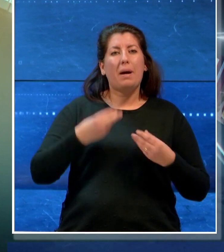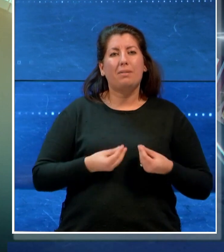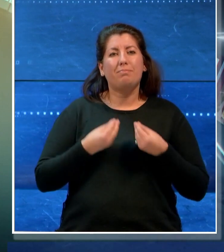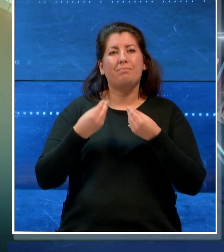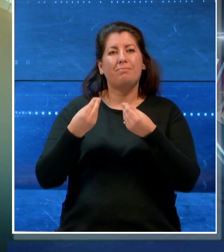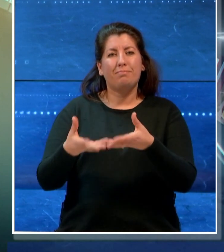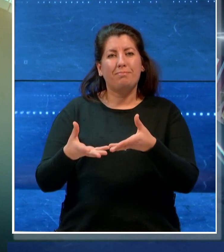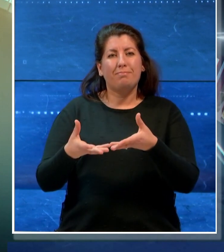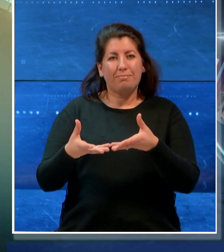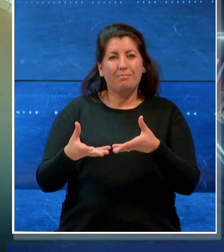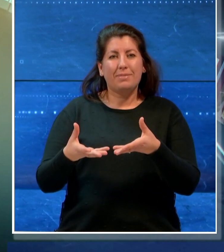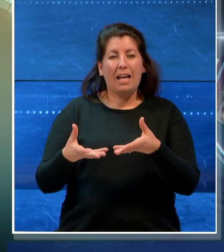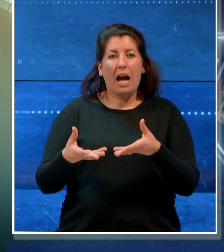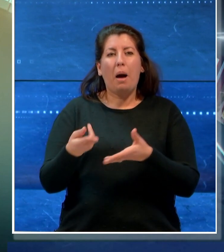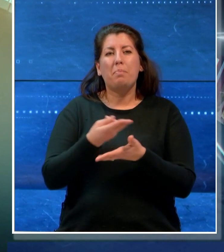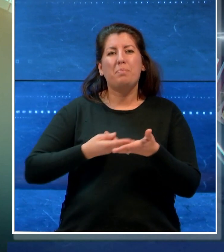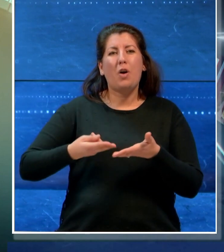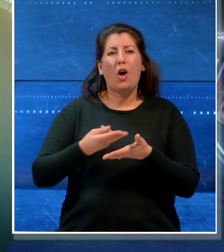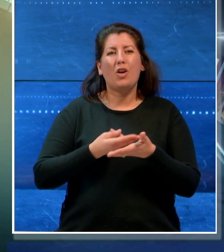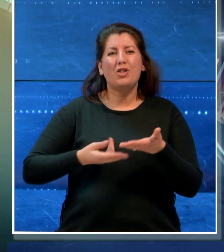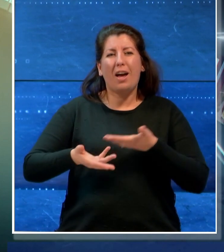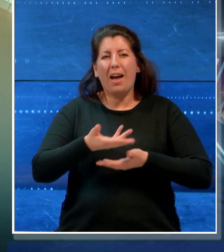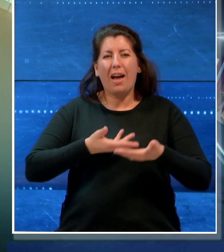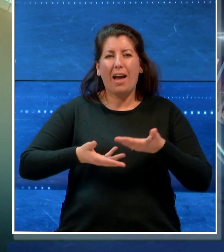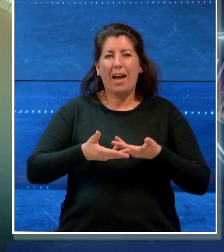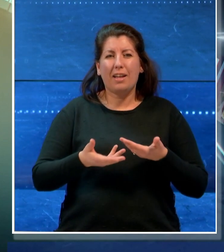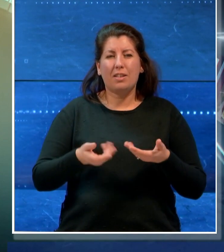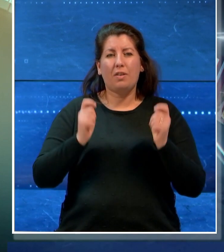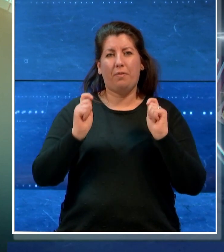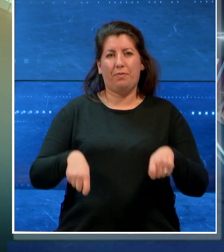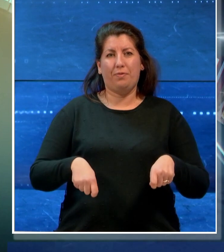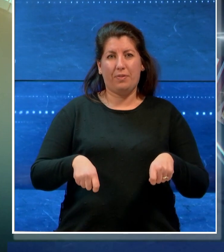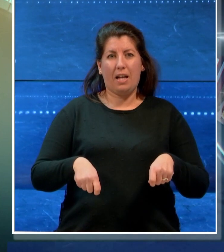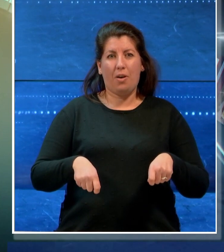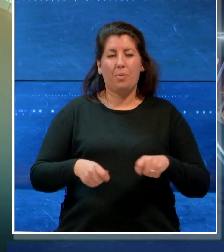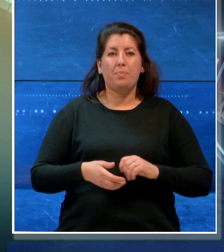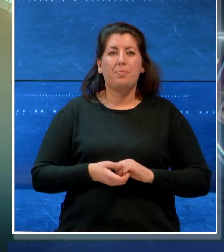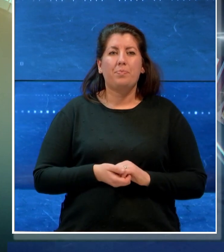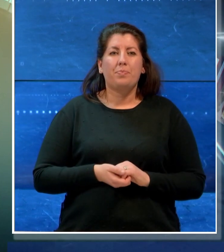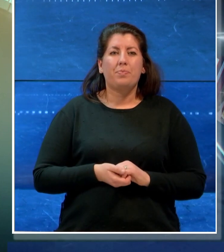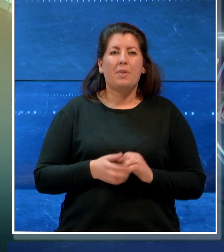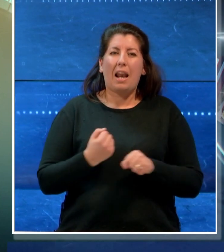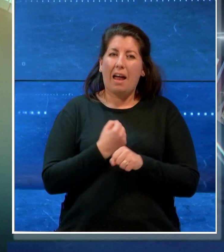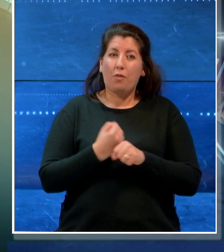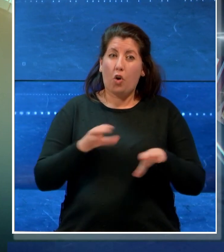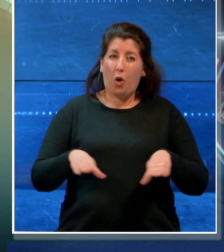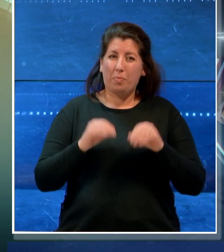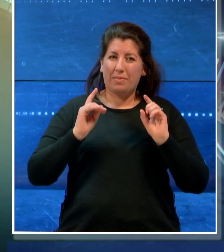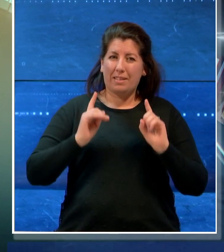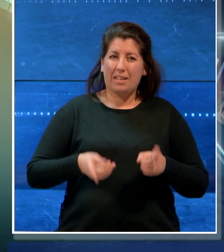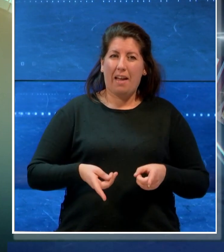congiunto della progettazione esecutiva e dell'avvio dei lavori.